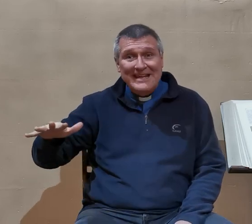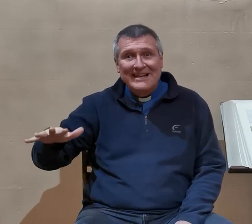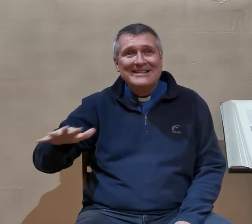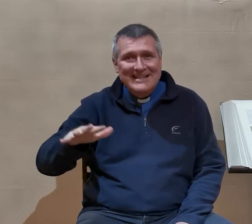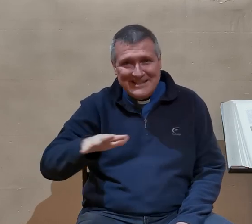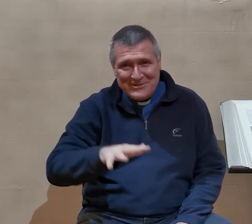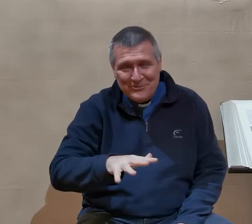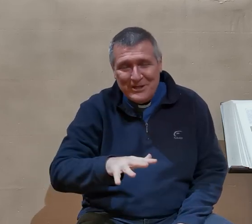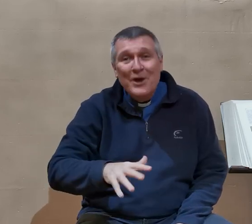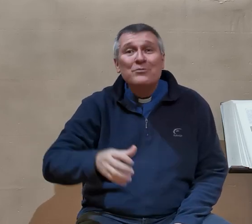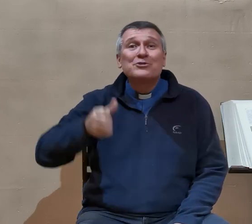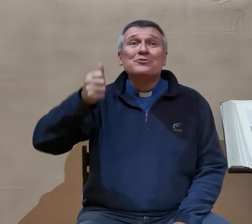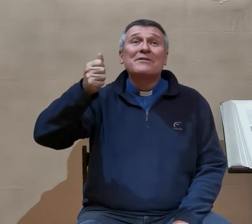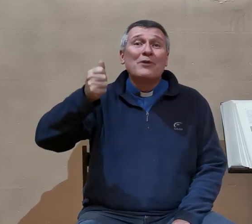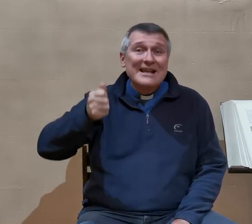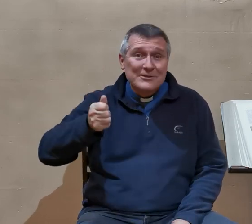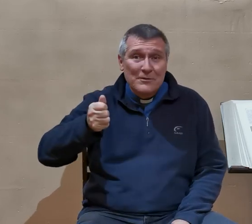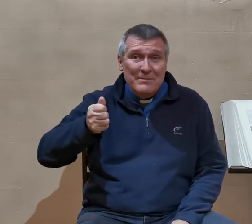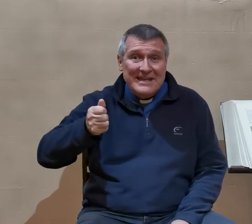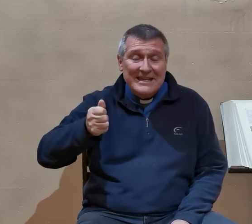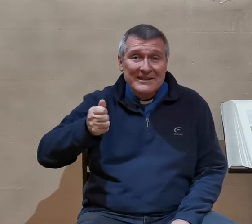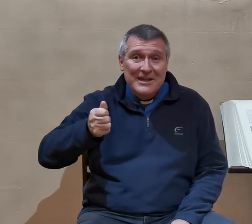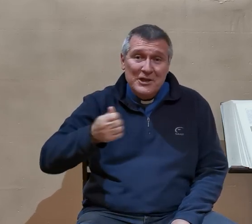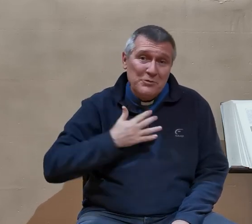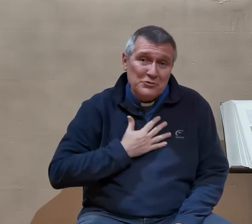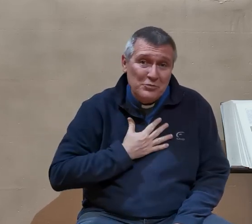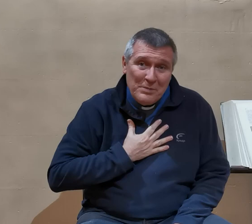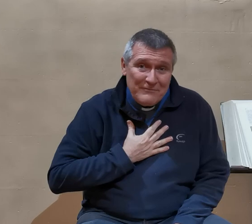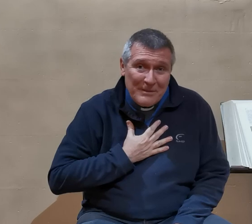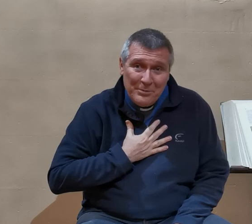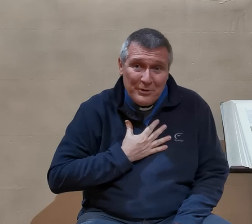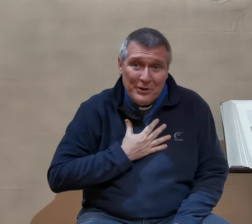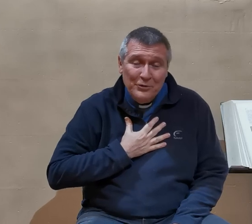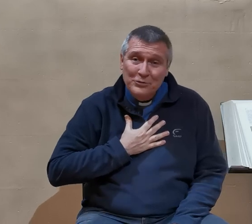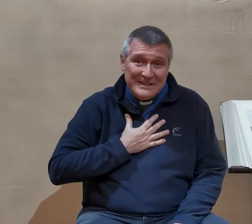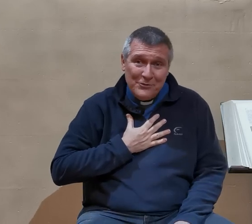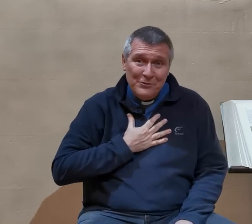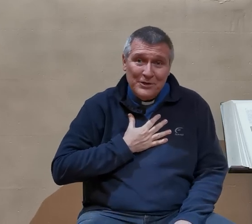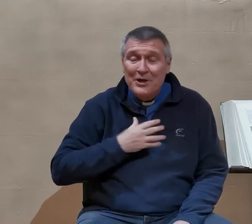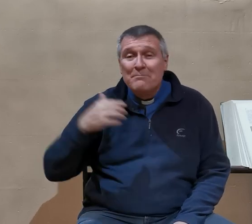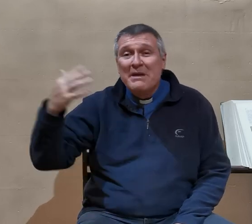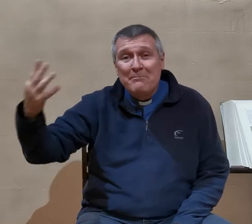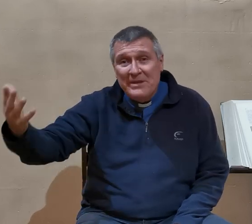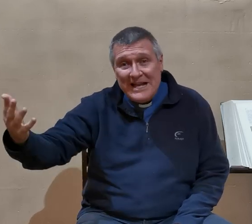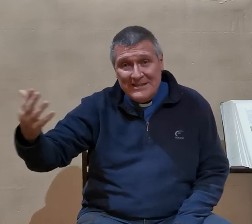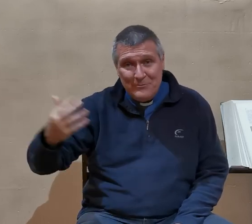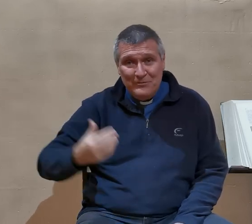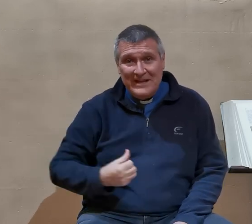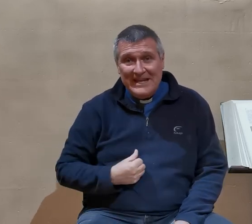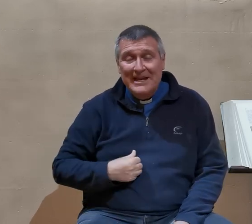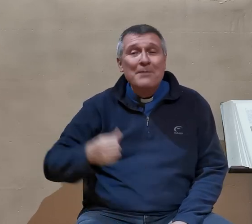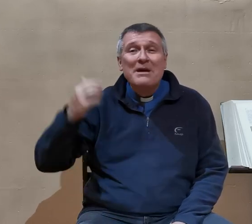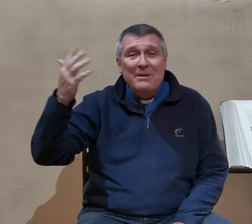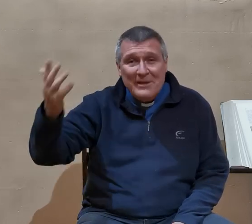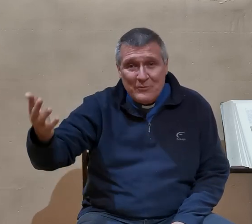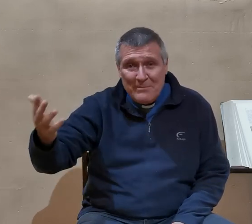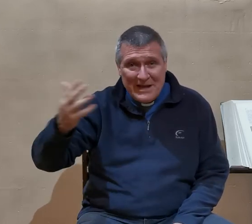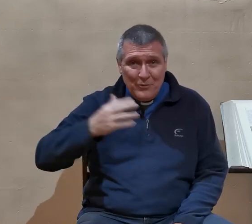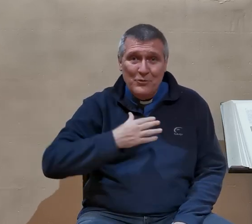frères les uns et les autres. Puisque nous avons un seul père, je ne peux pas avoir peur de quiconque. Même Pilate est mon frère, même Emmanuel Macron